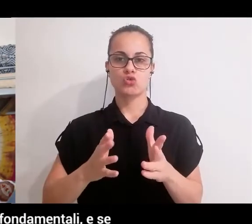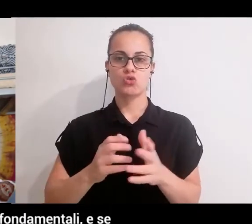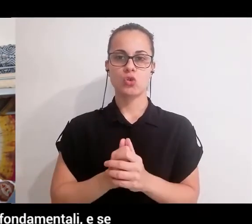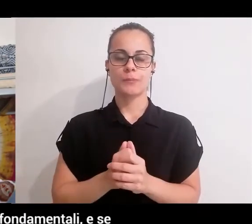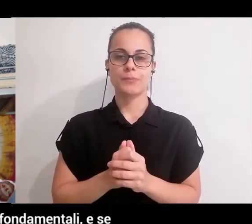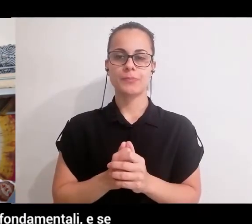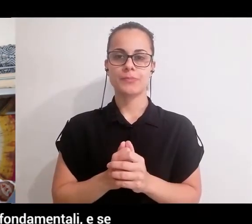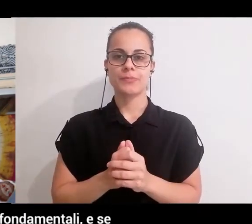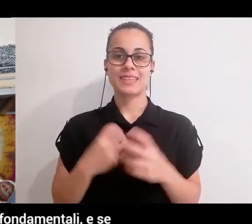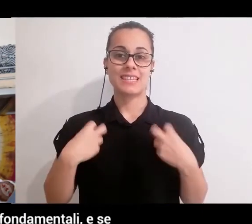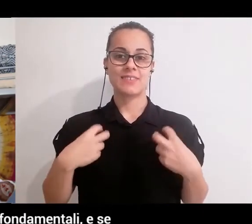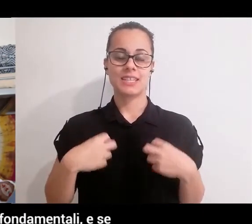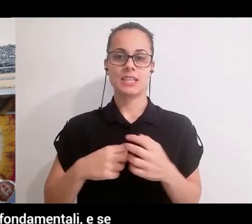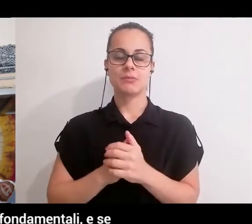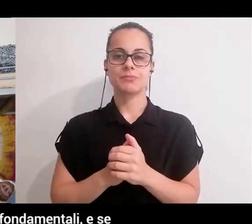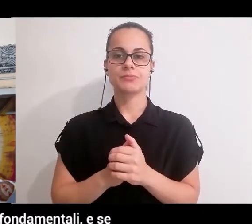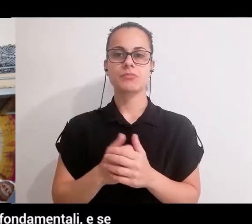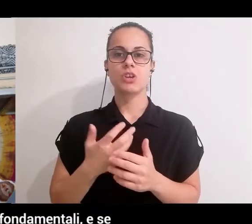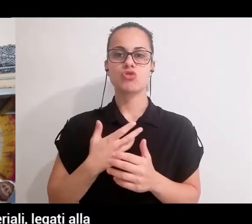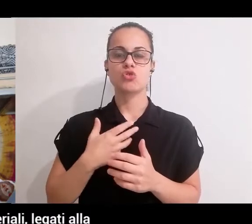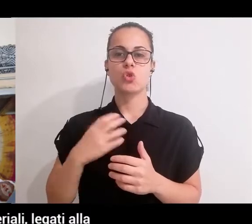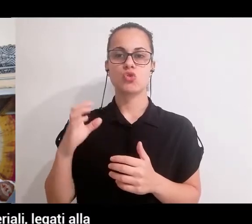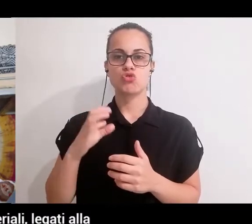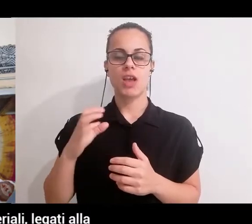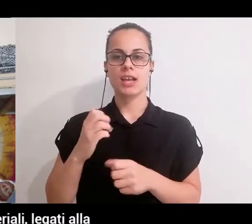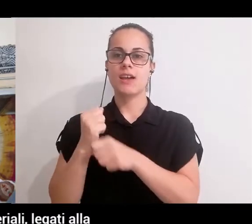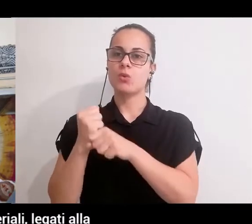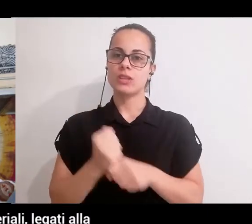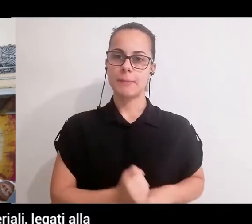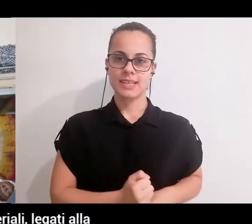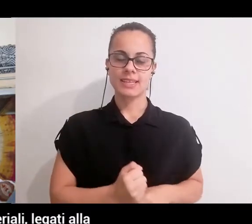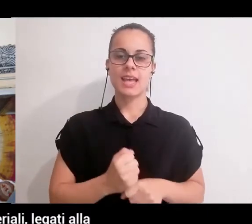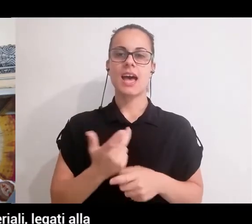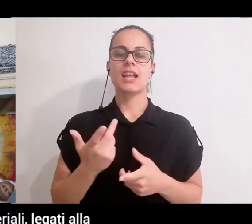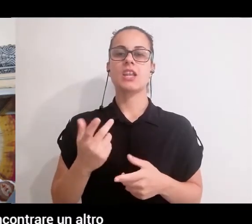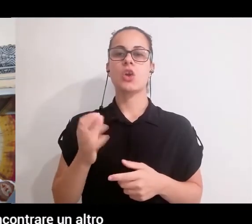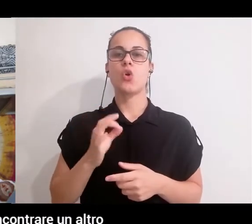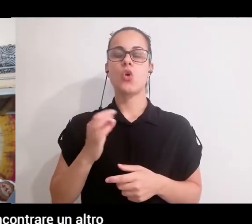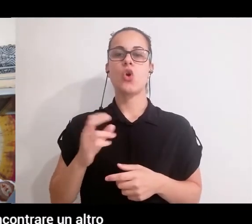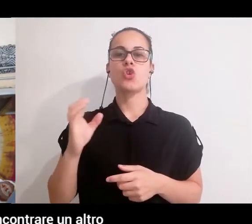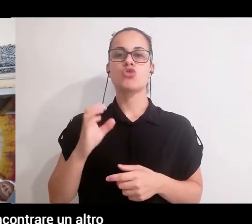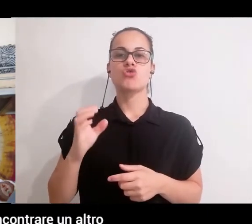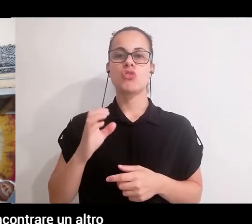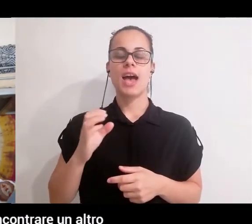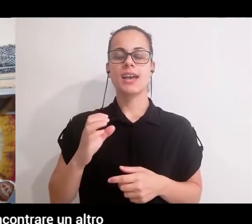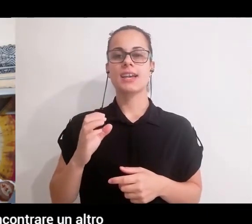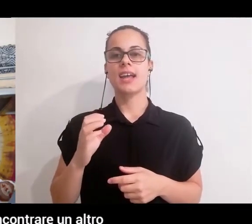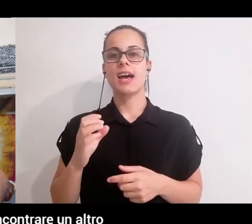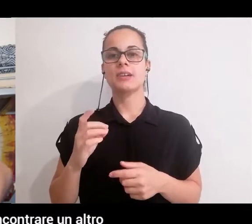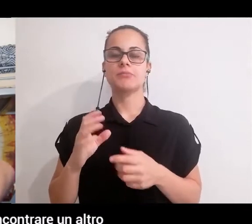dai chakra di sopravvivenza fondamentali e se vogliamo i chakra un pochettino più materiali, legato alla materia, al movimento,